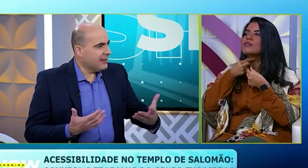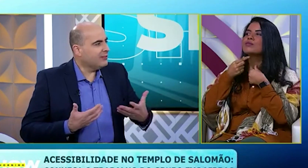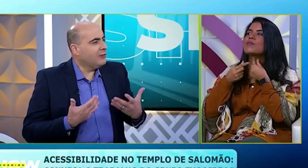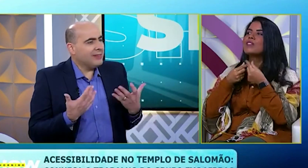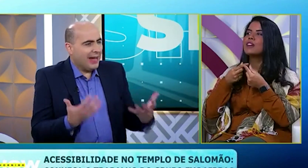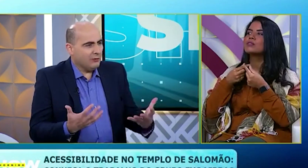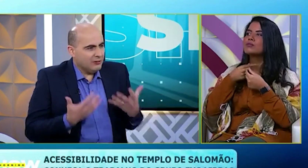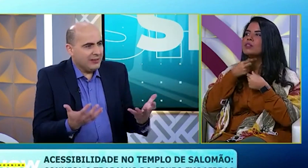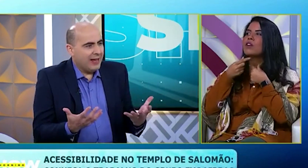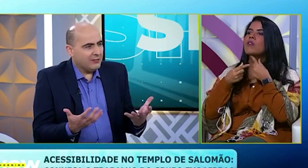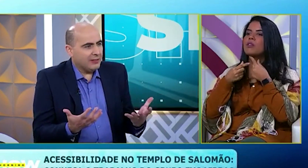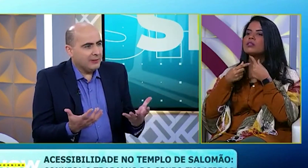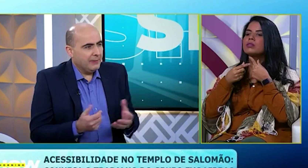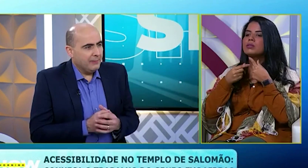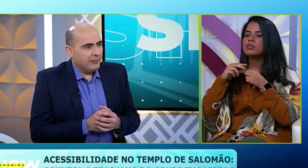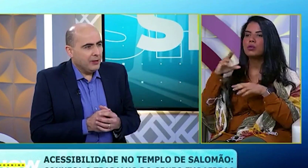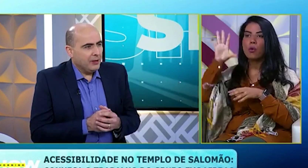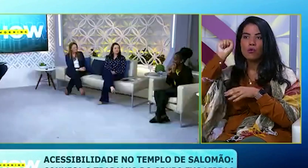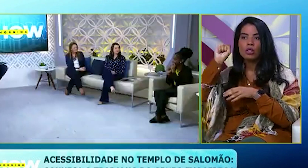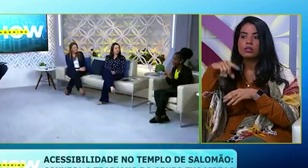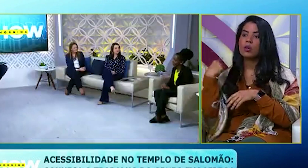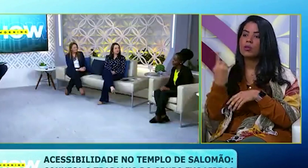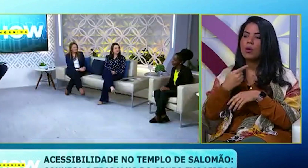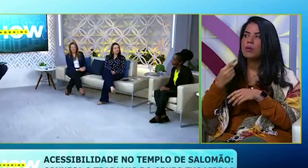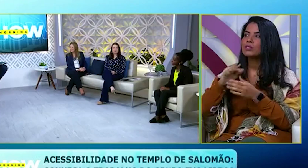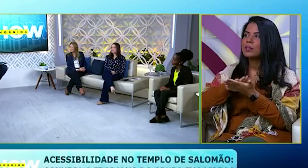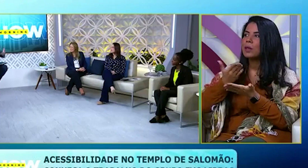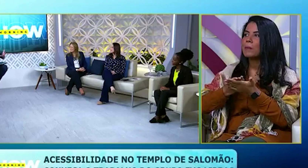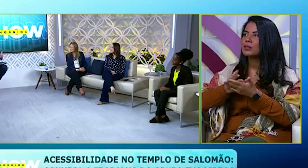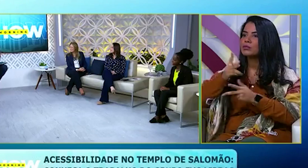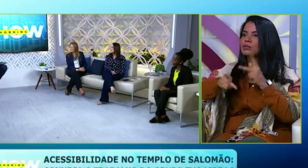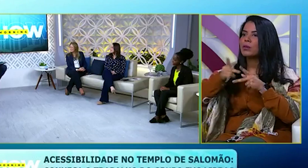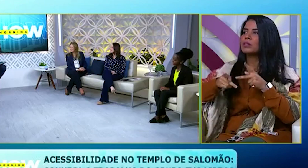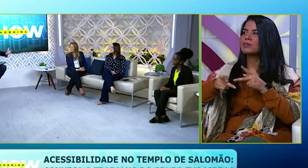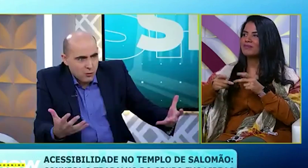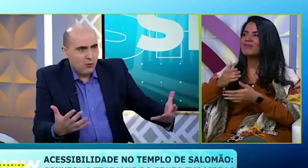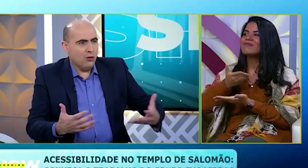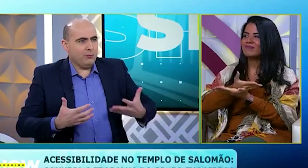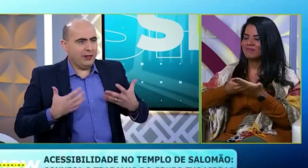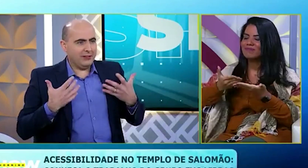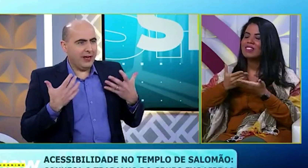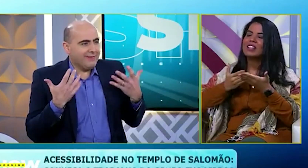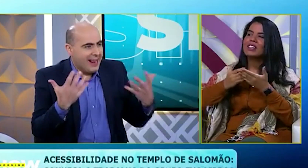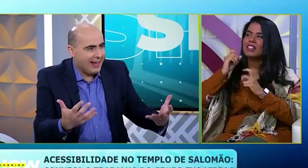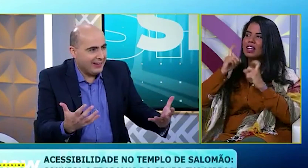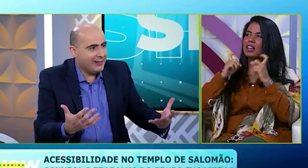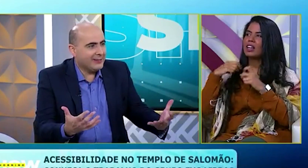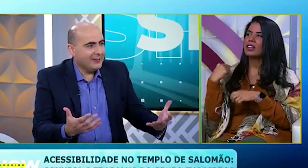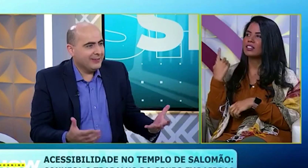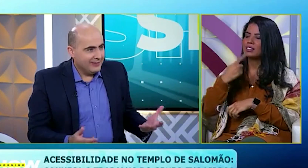a intensividade nos sinais, né? Sim, nos sinais, nas expressões. Eu vi que quando ela falou de entrega, ela fez assim com o corpo, Quer dizer, a